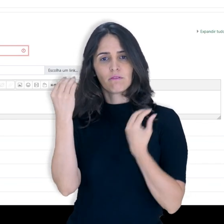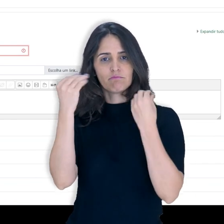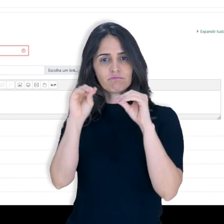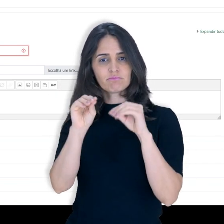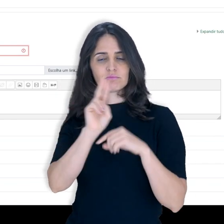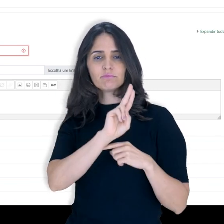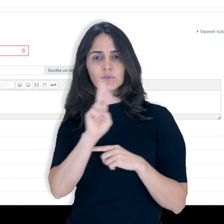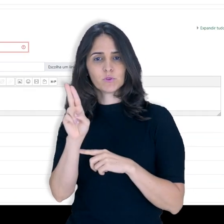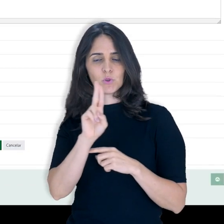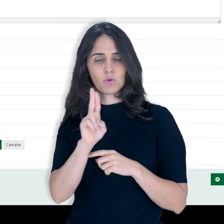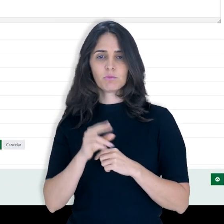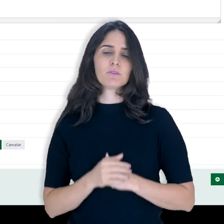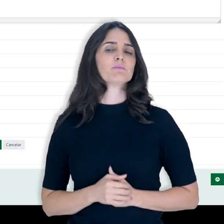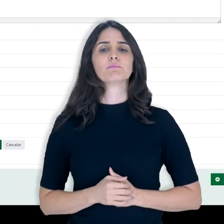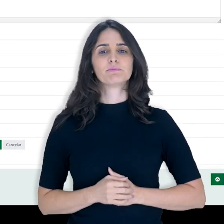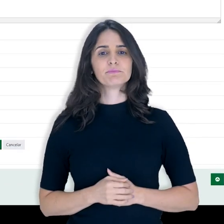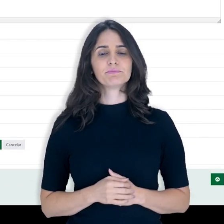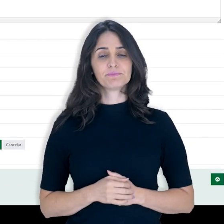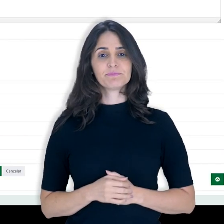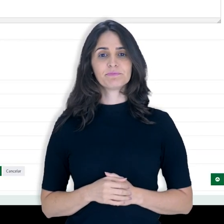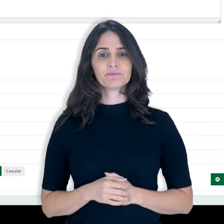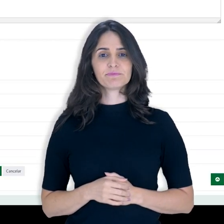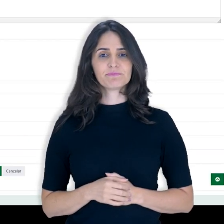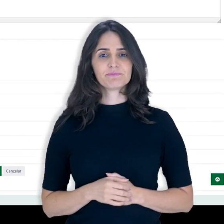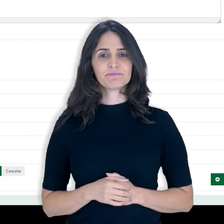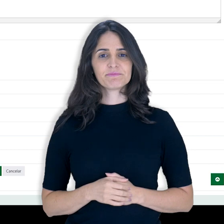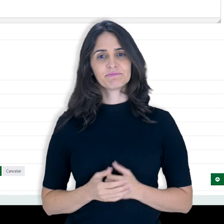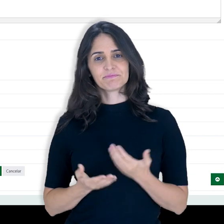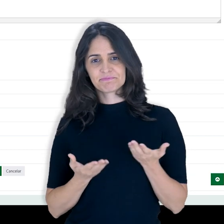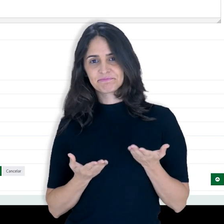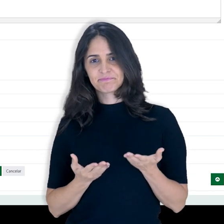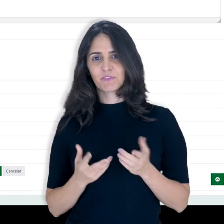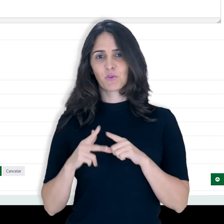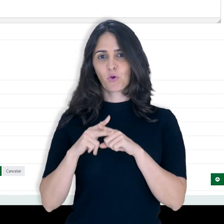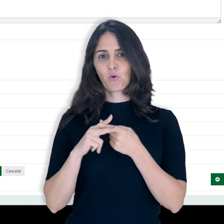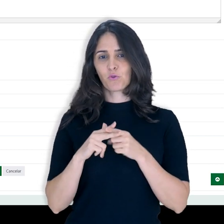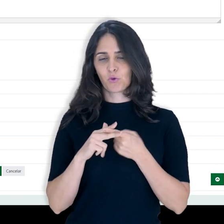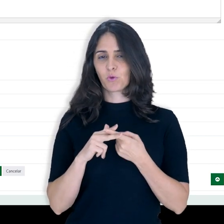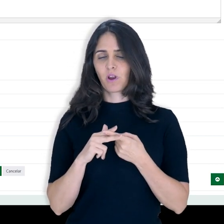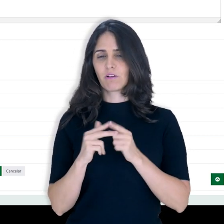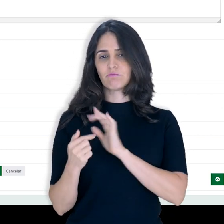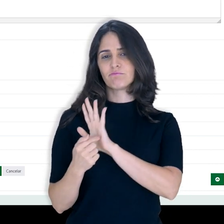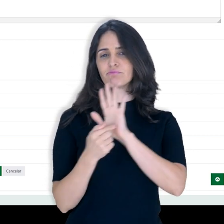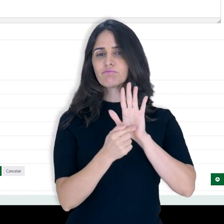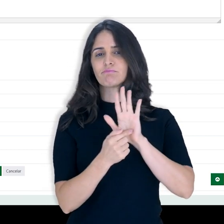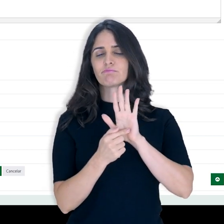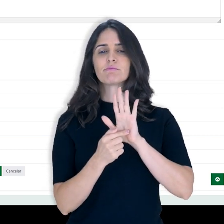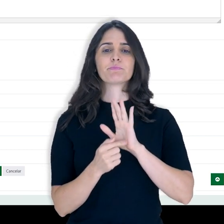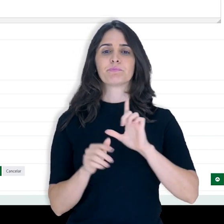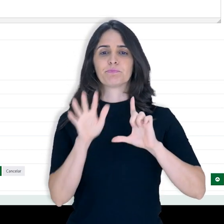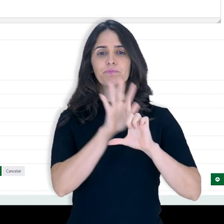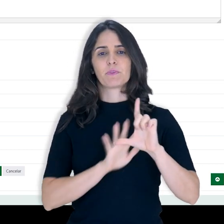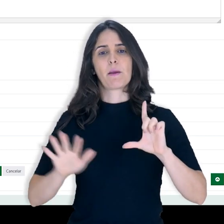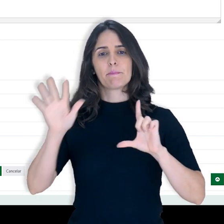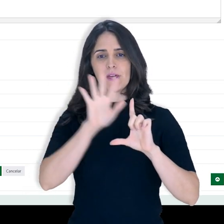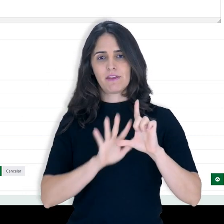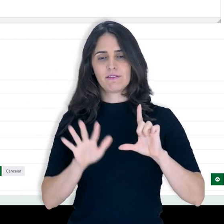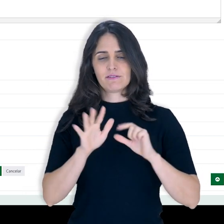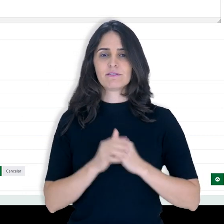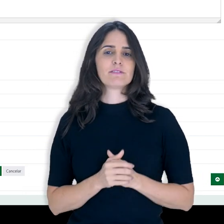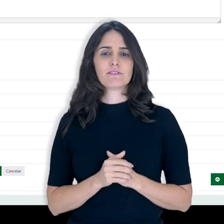nome e aqui eu vou configurar a aparência. Observe que já vem aqui